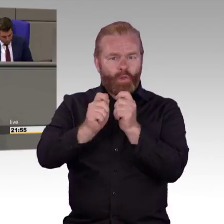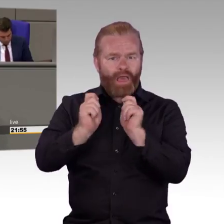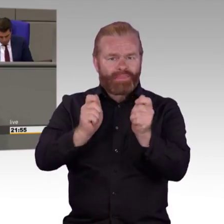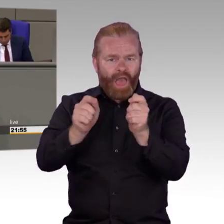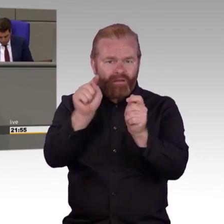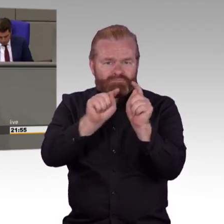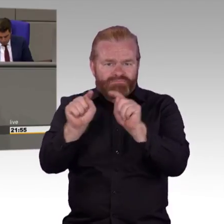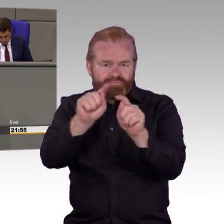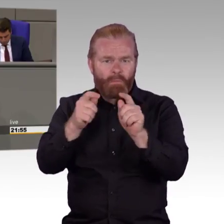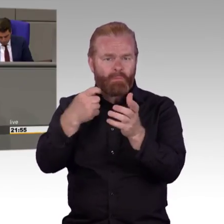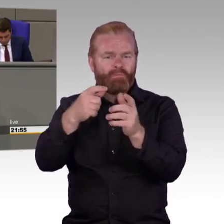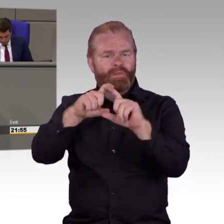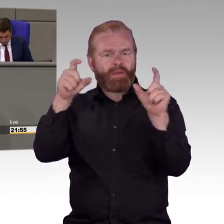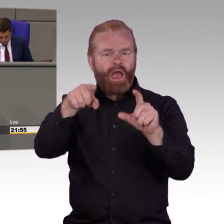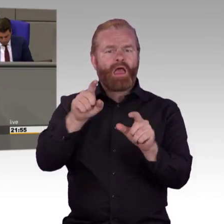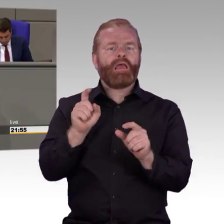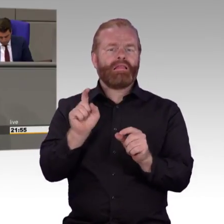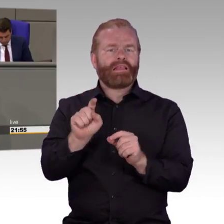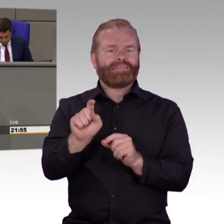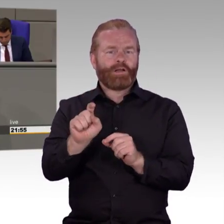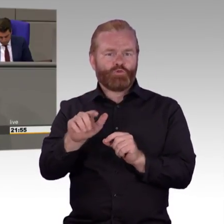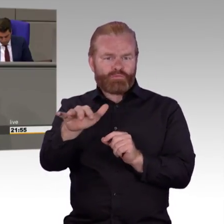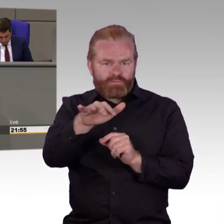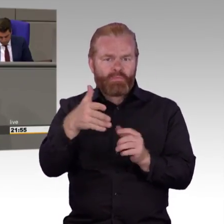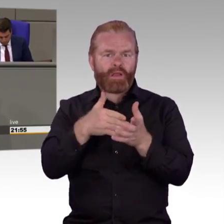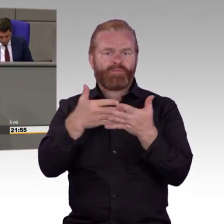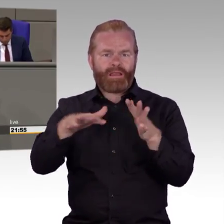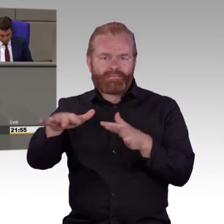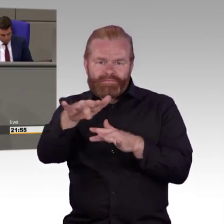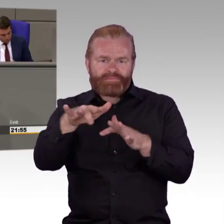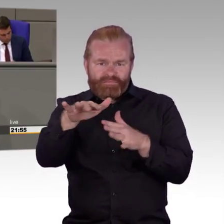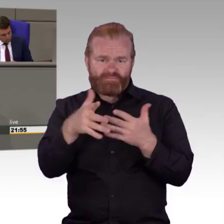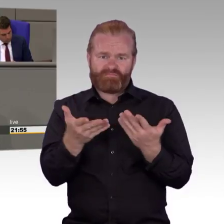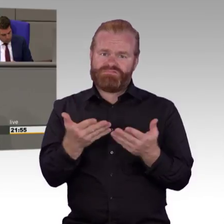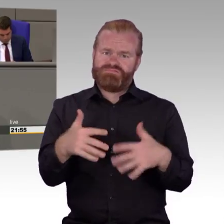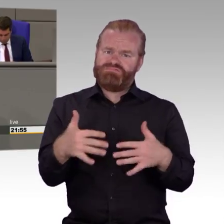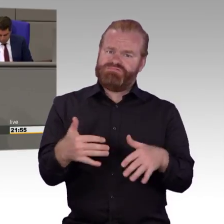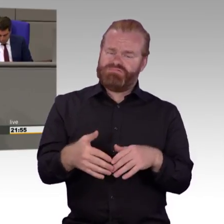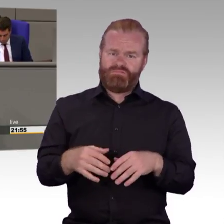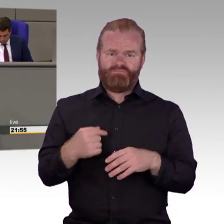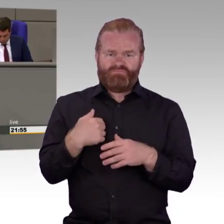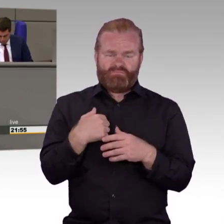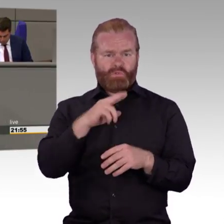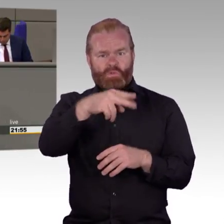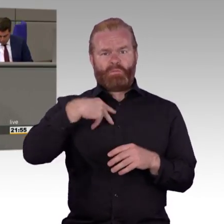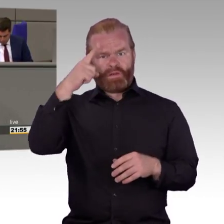betonen, hätte es nicht nur keine Verbesserungen, es hätte Verschlechterungen gegeben. Beispielsweise waren im Regierungsentwurf die grafischen